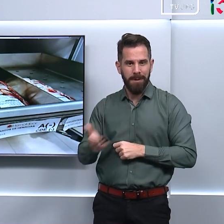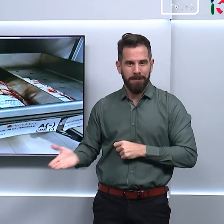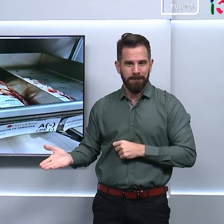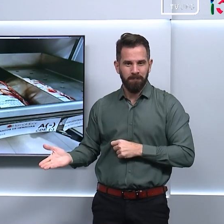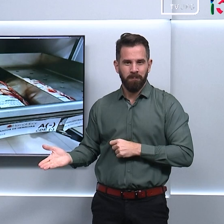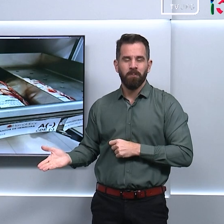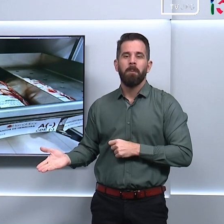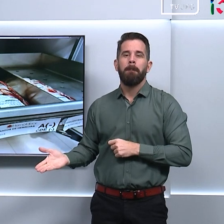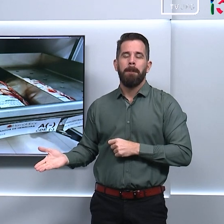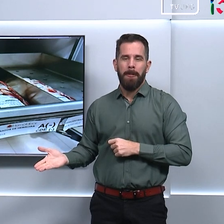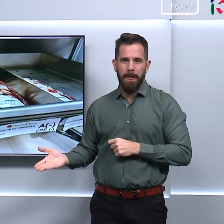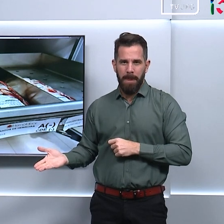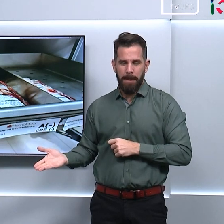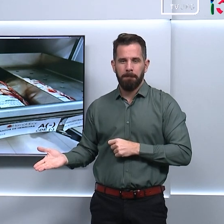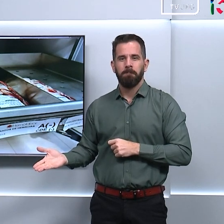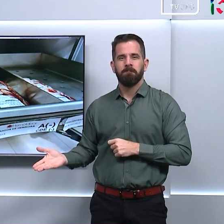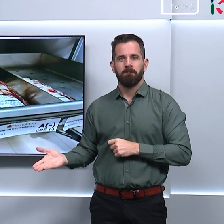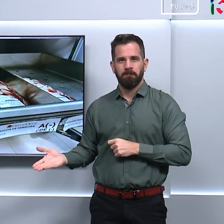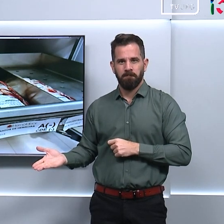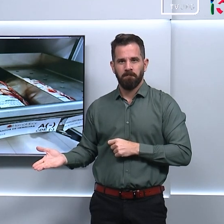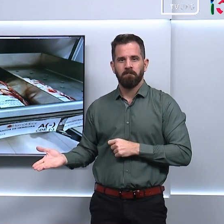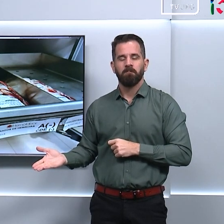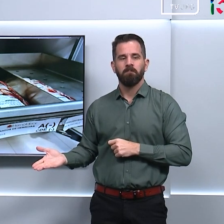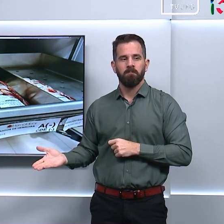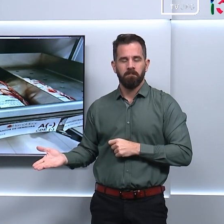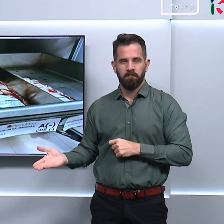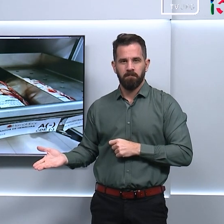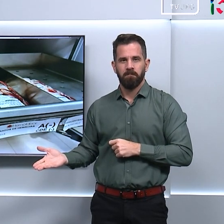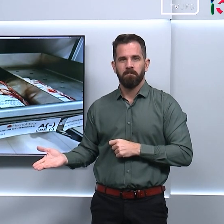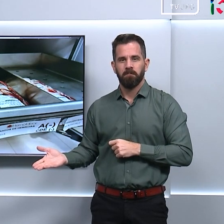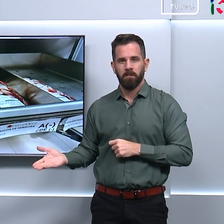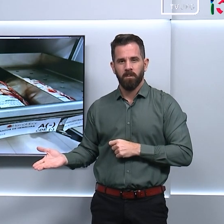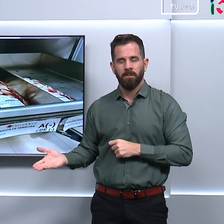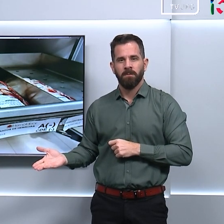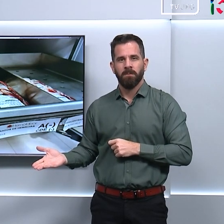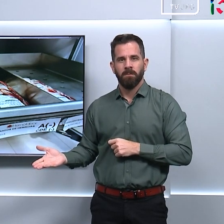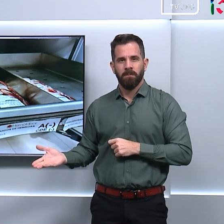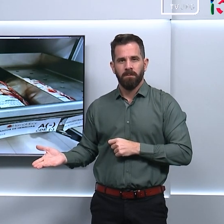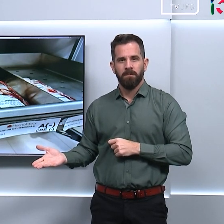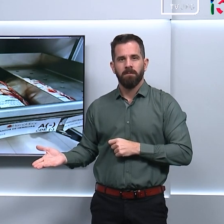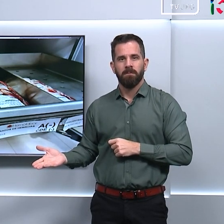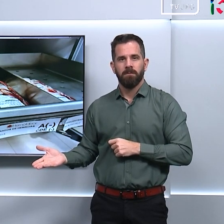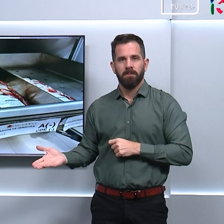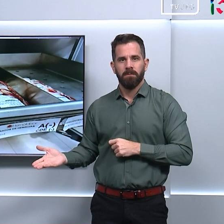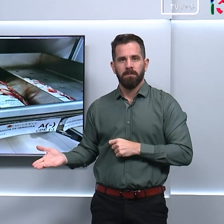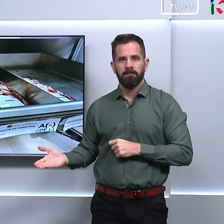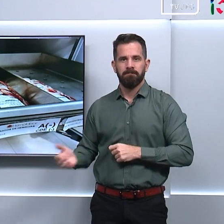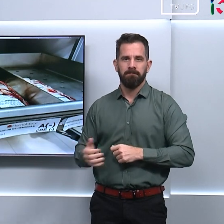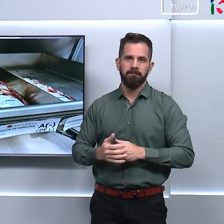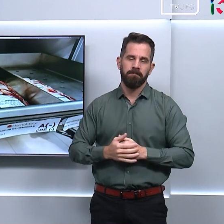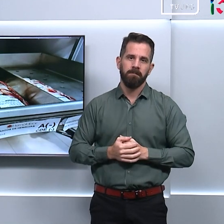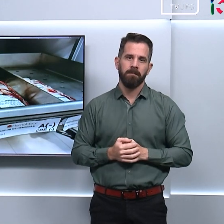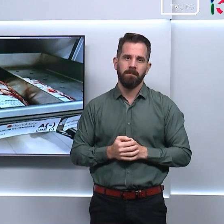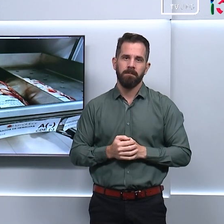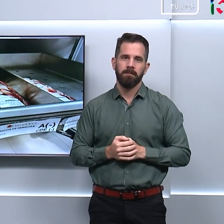98 22 0456 62 9 98 22 0456